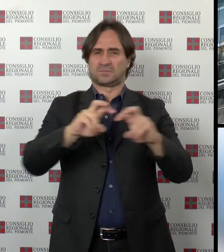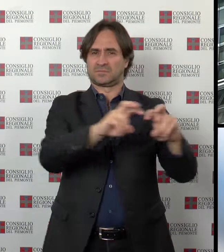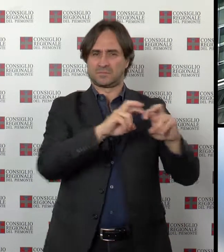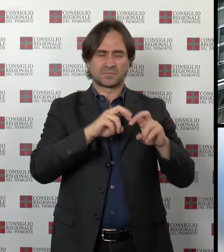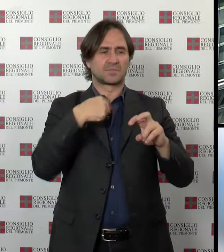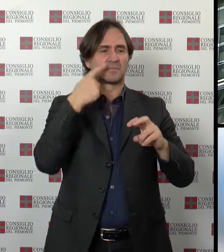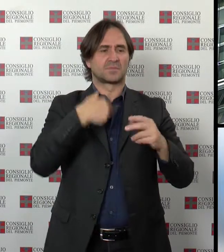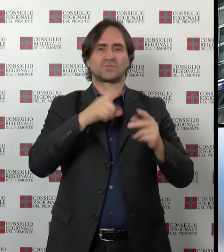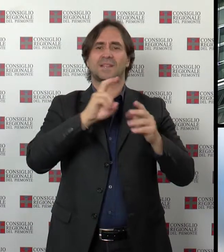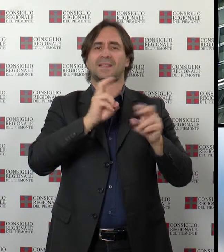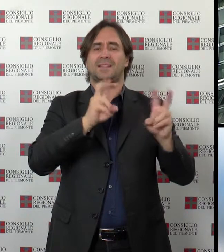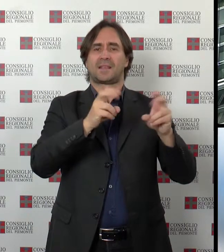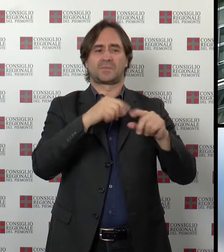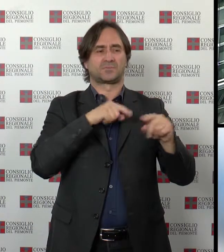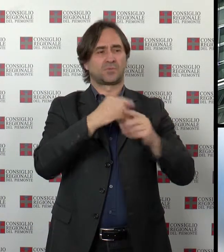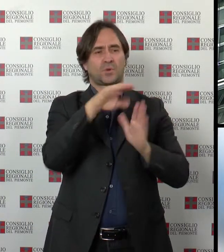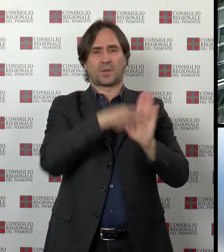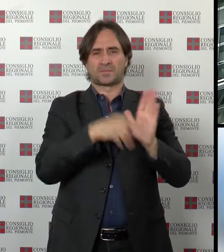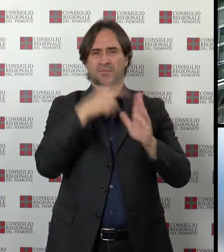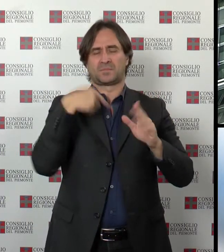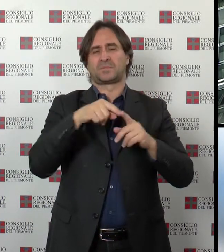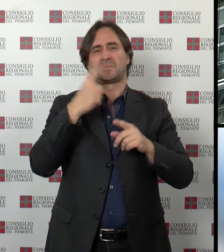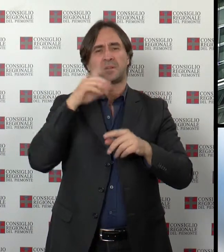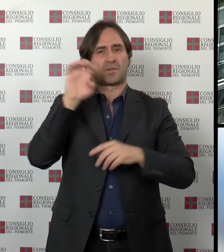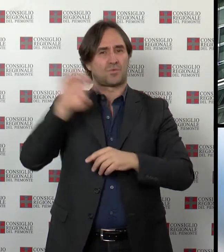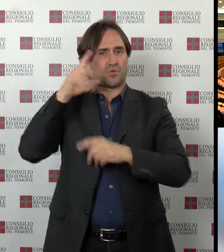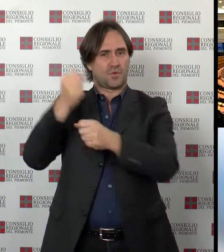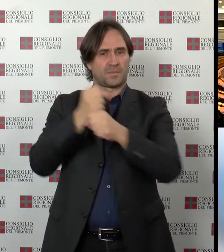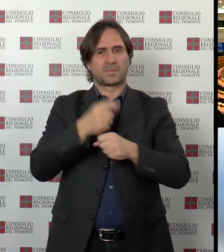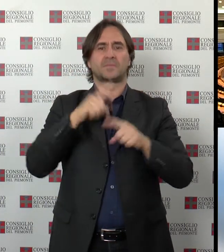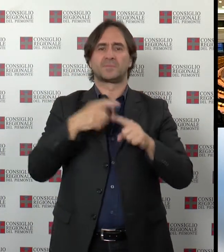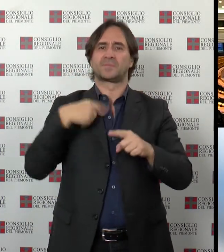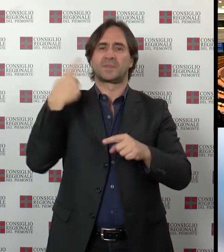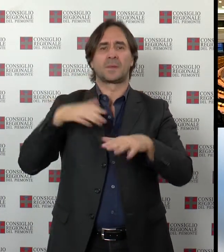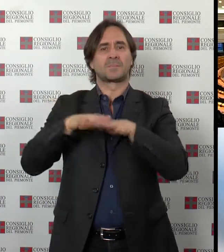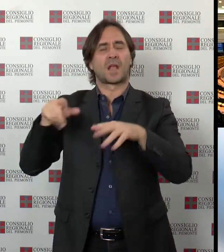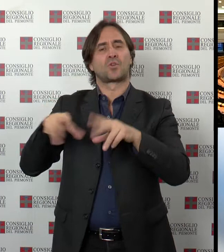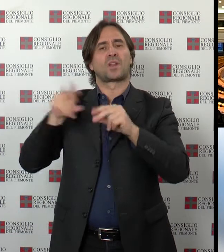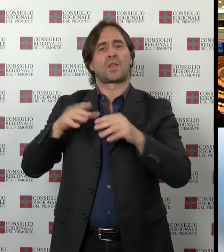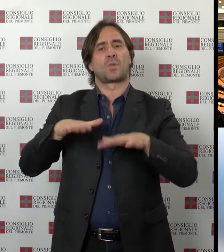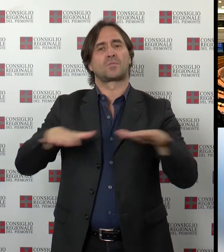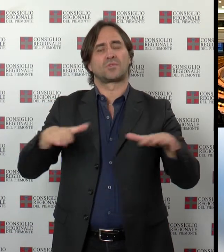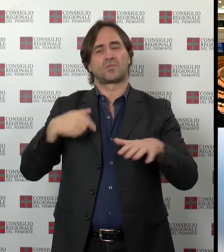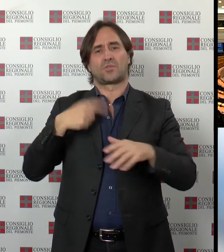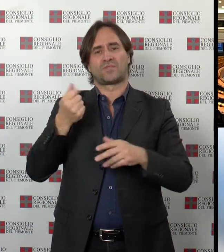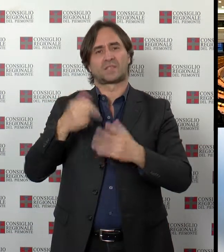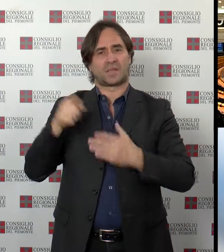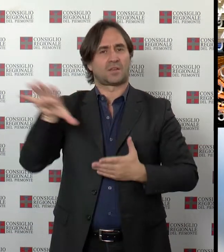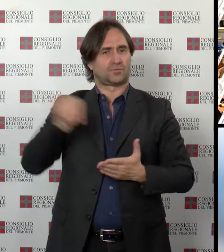tematiche connesse alla nuova programmazione dei fondi strutturali europei e recepisce le indicazioni del piano di riequilibrio finanziario